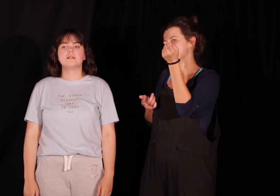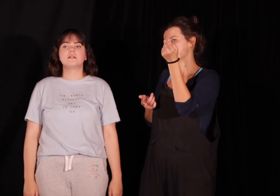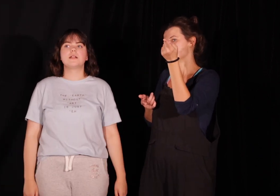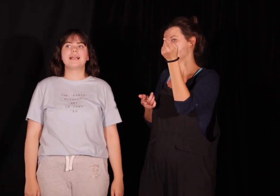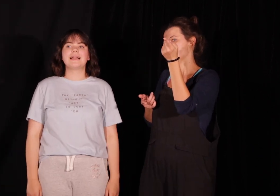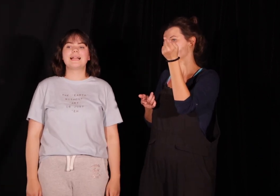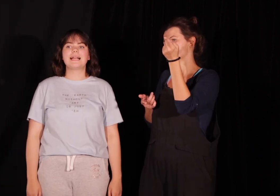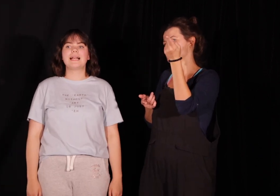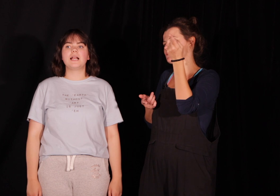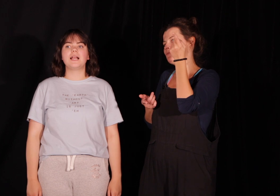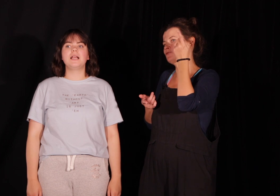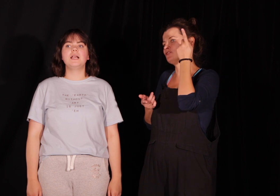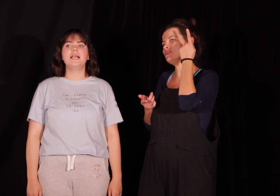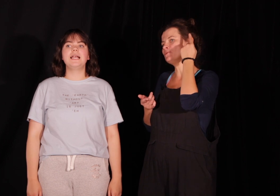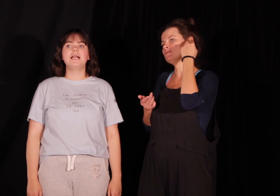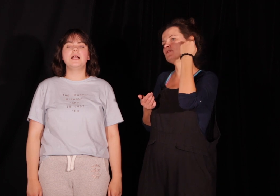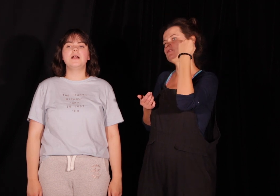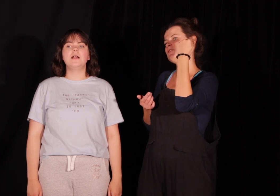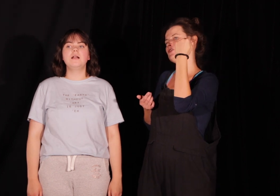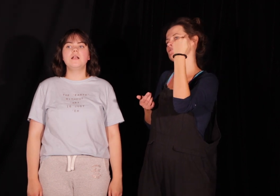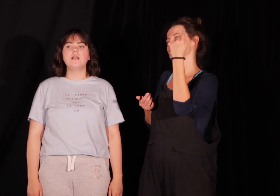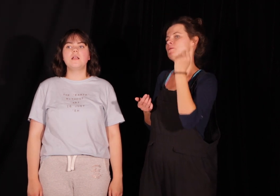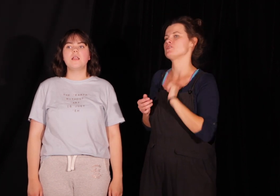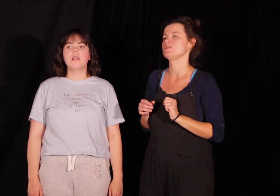od przodu zębów do tyłu i od tyłu do przodu